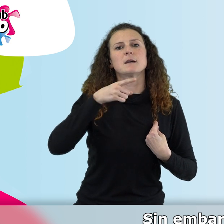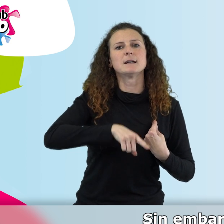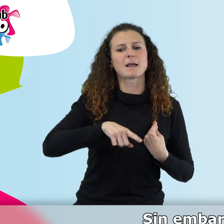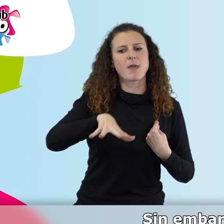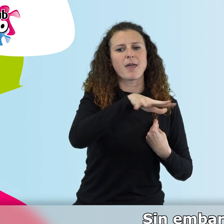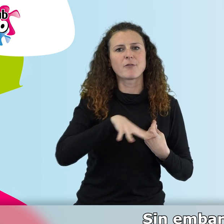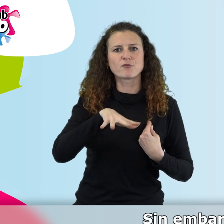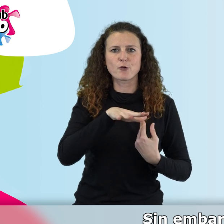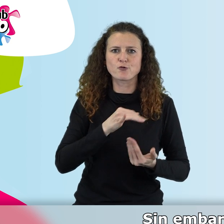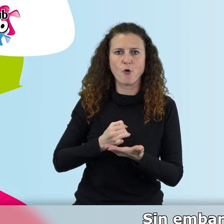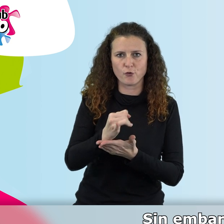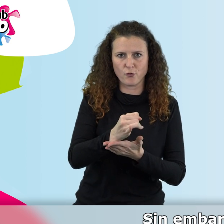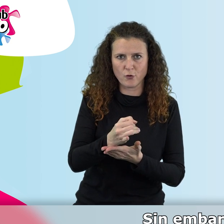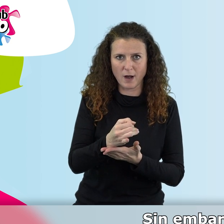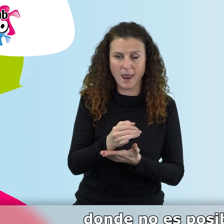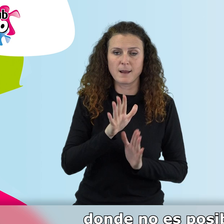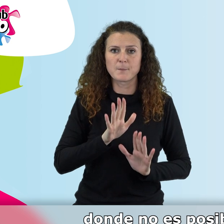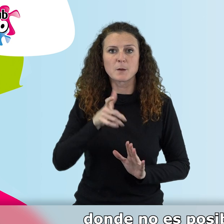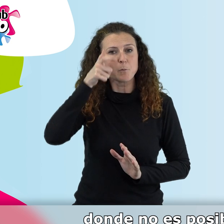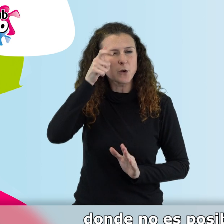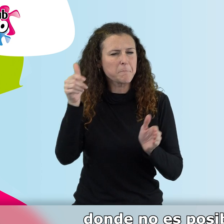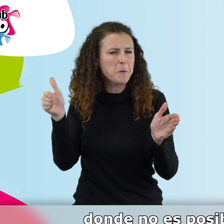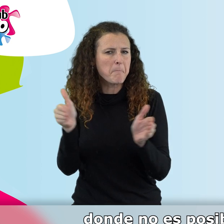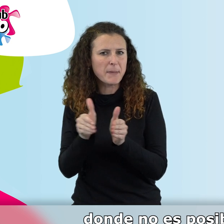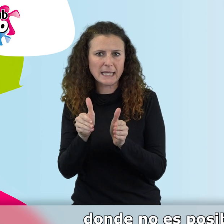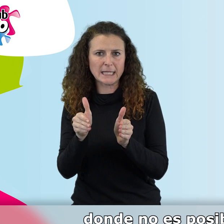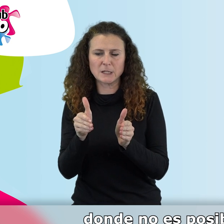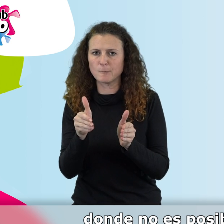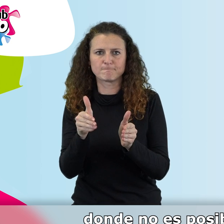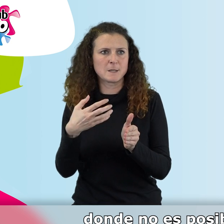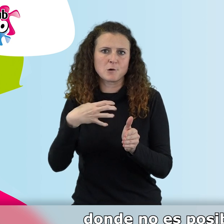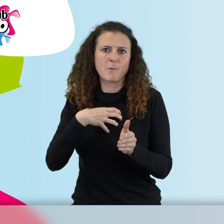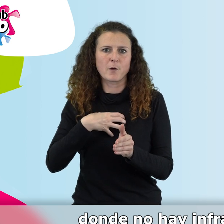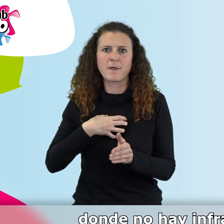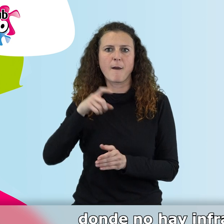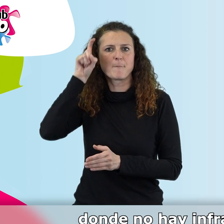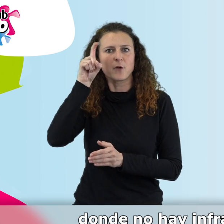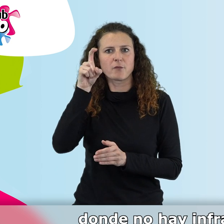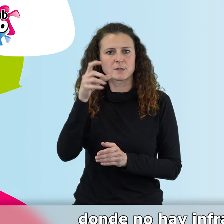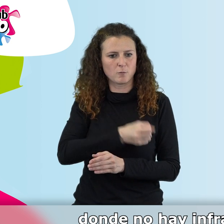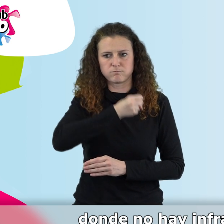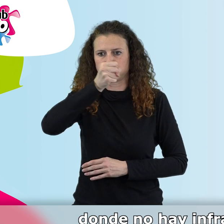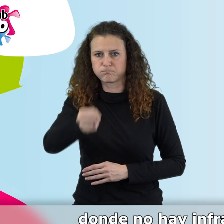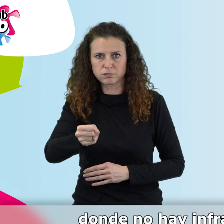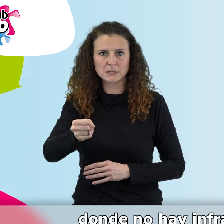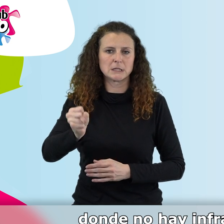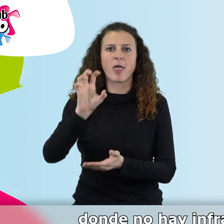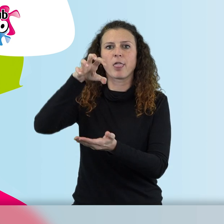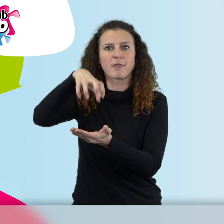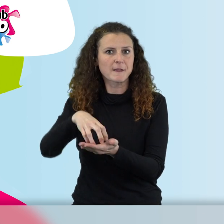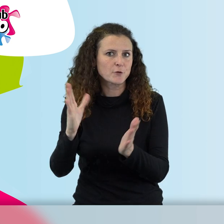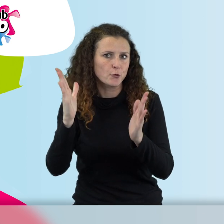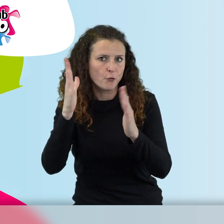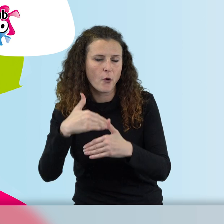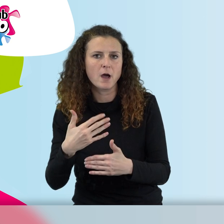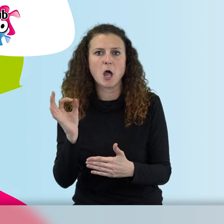y leonés. Sin embargo, en los municipios más pequeños, donde no es posible acercar al profesorado, donde no hay infraestructura suficiente